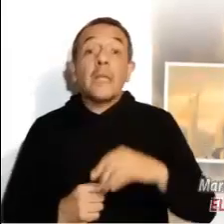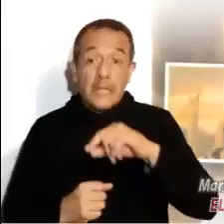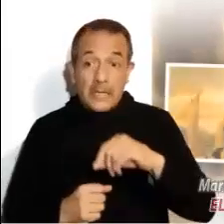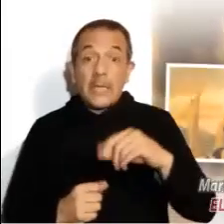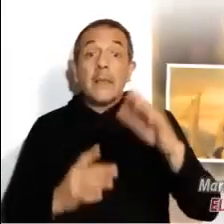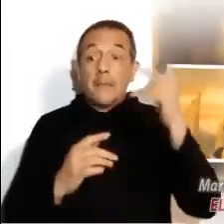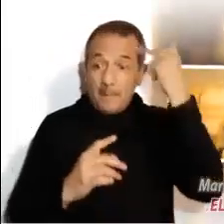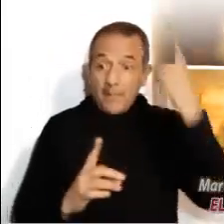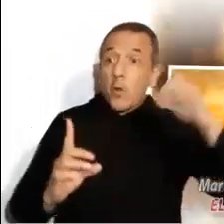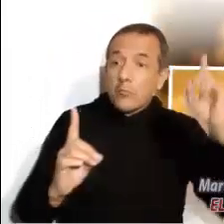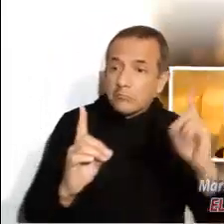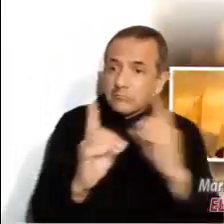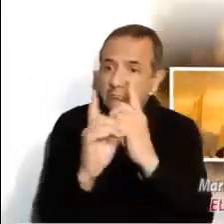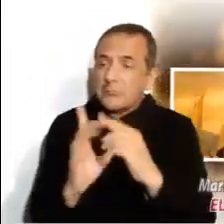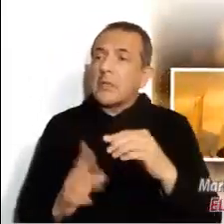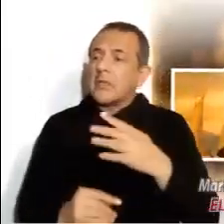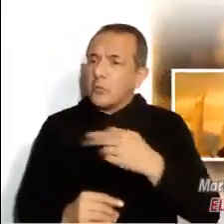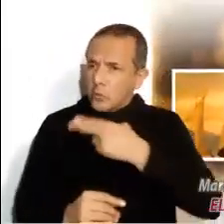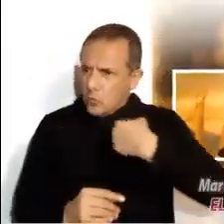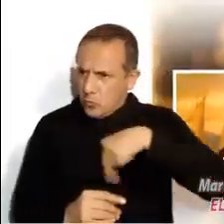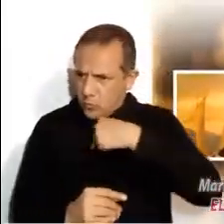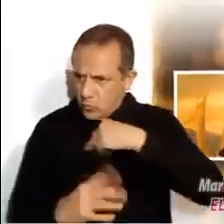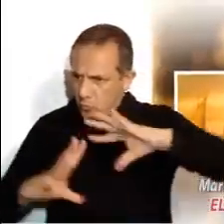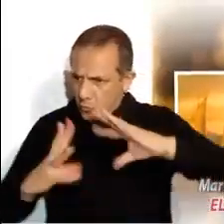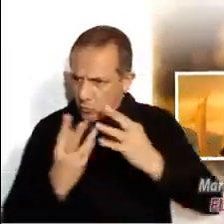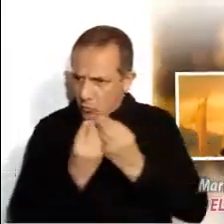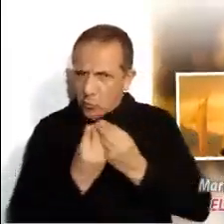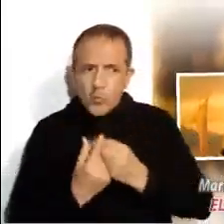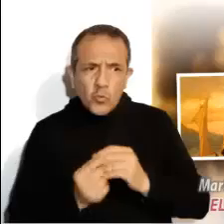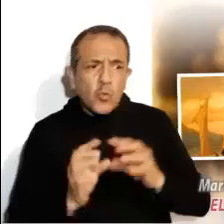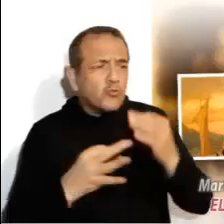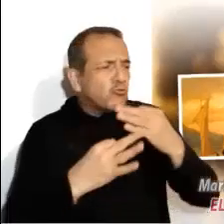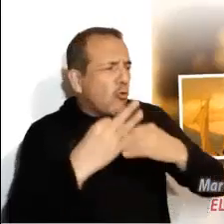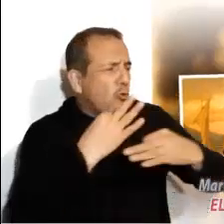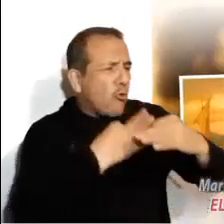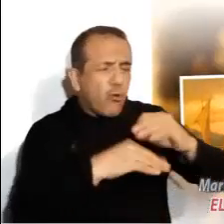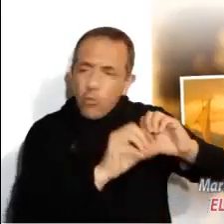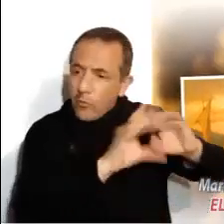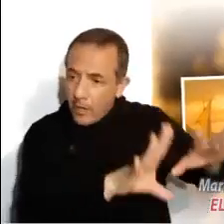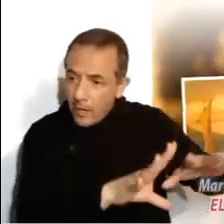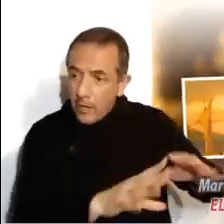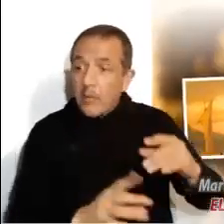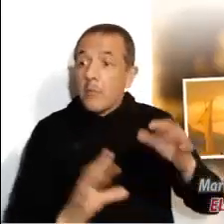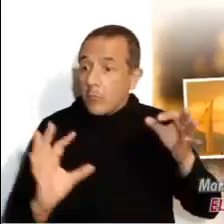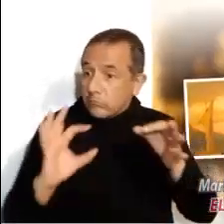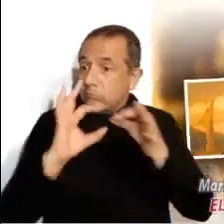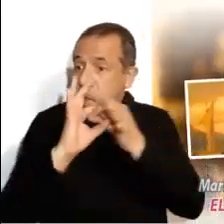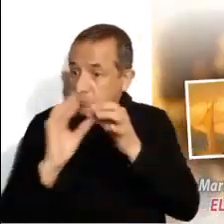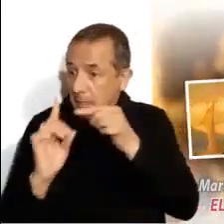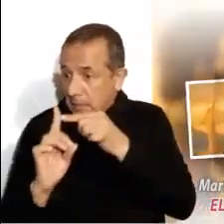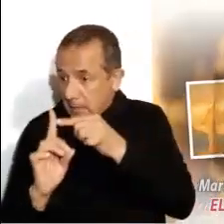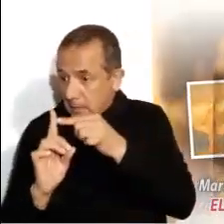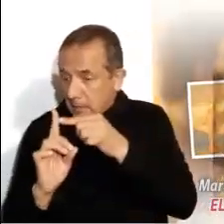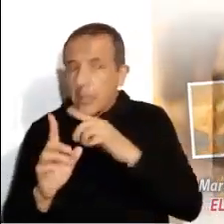Entonces Pedro, tomando la Palabra, le dijo a Jesús, Señor, nosotros lo hemos dejado todo y te hemos seguido.